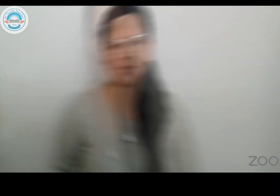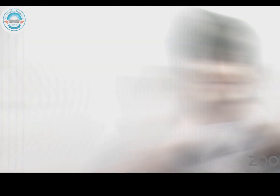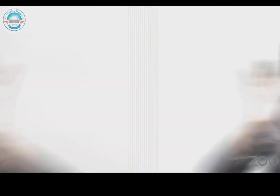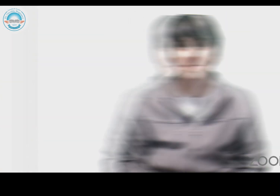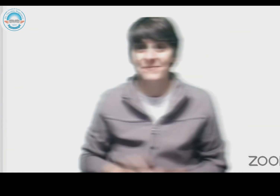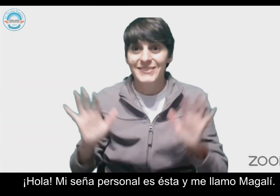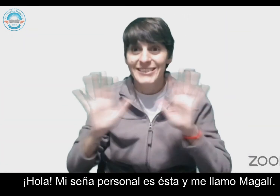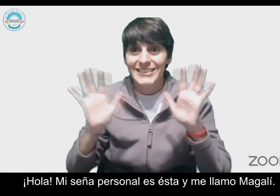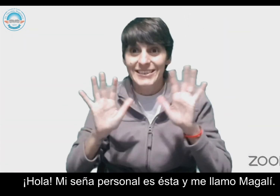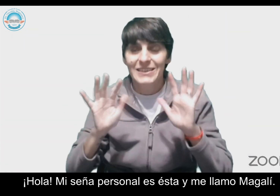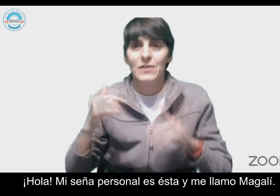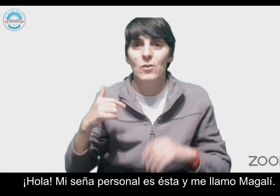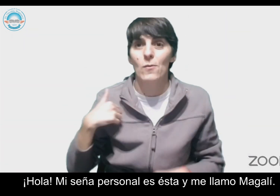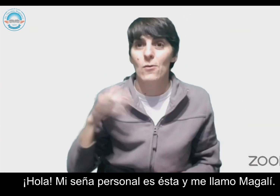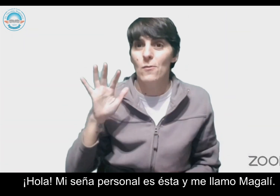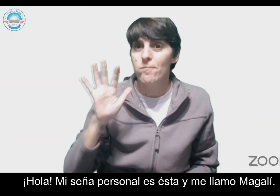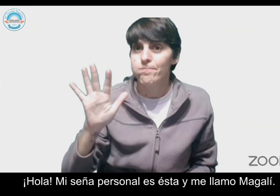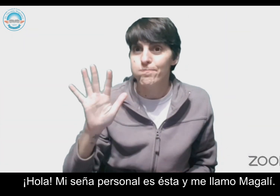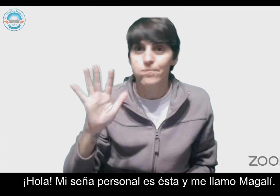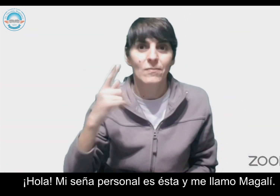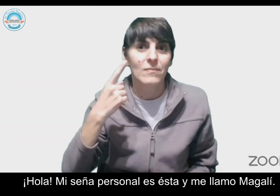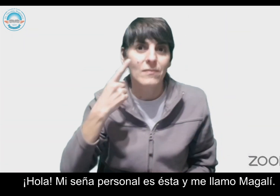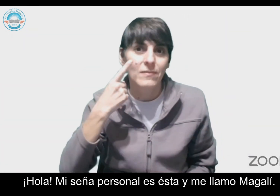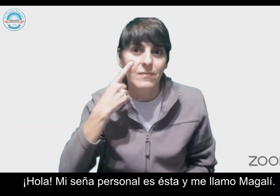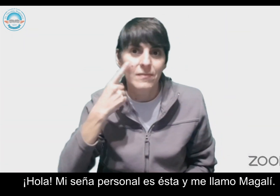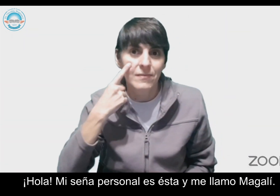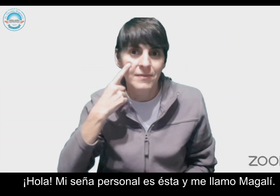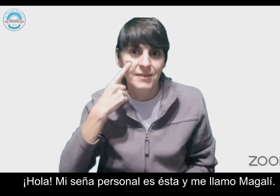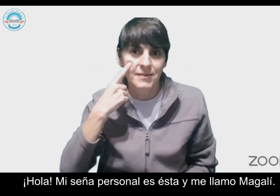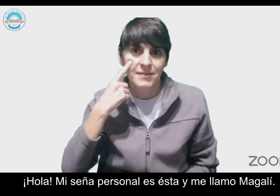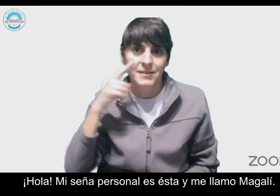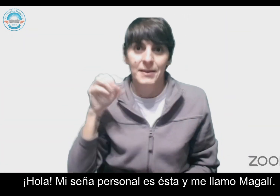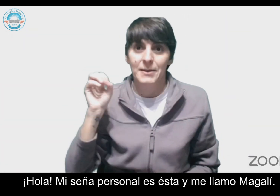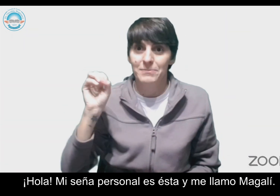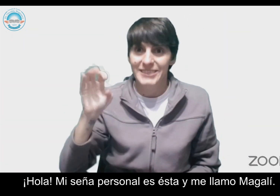Hola, mi seño personal es esta y me llamo Magalí.